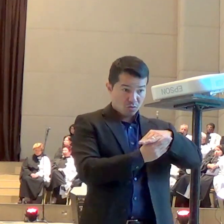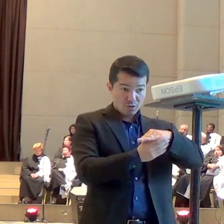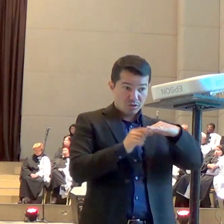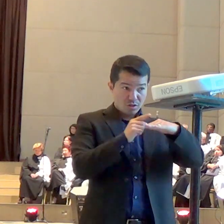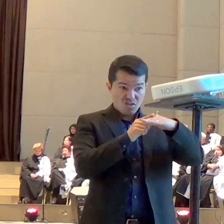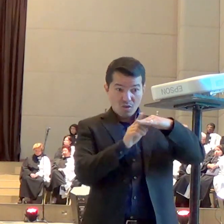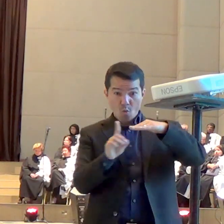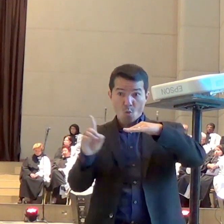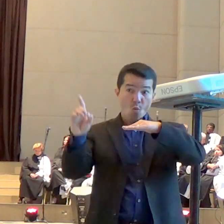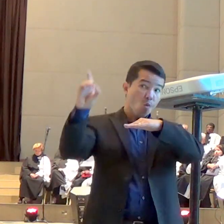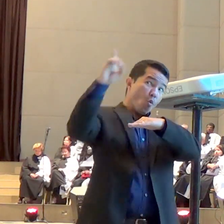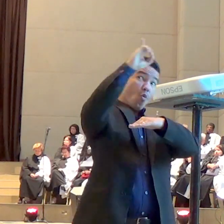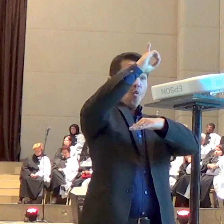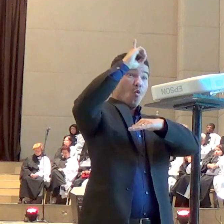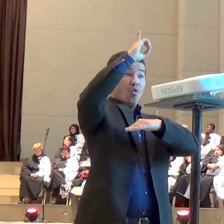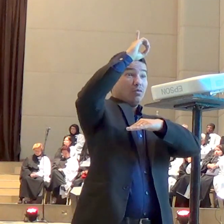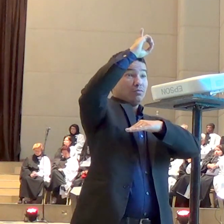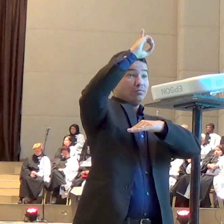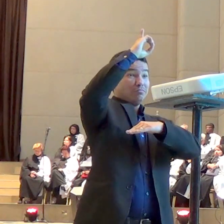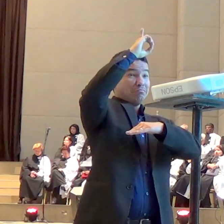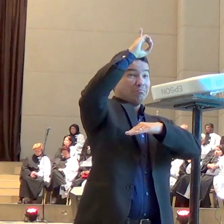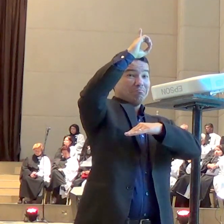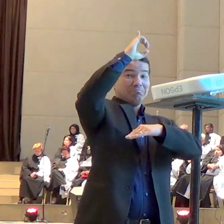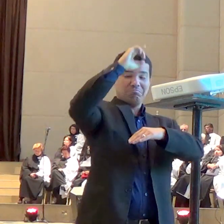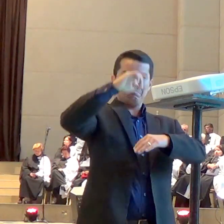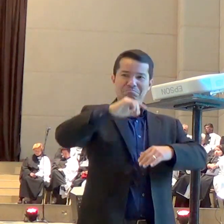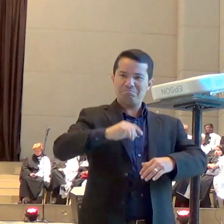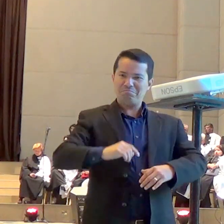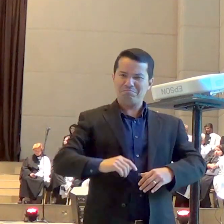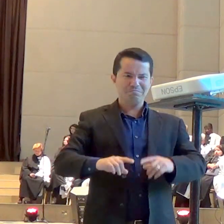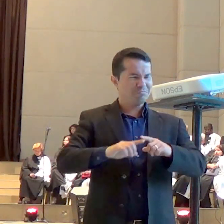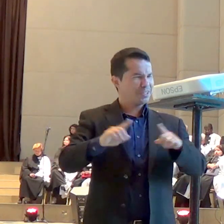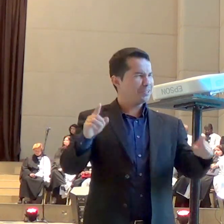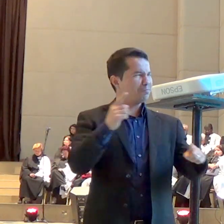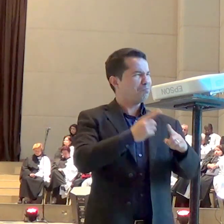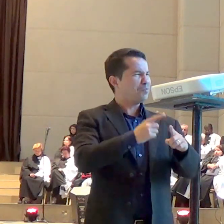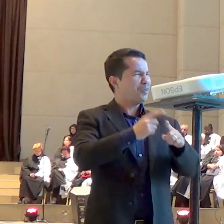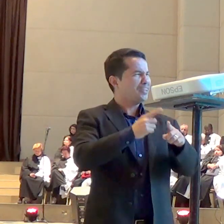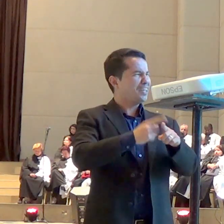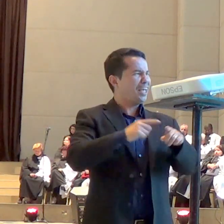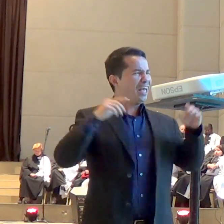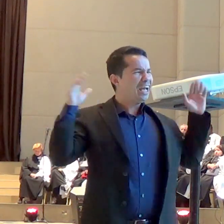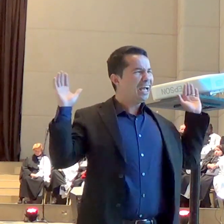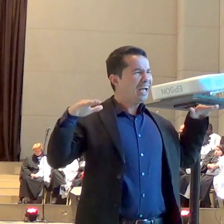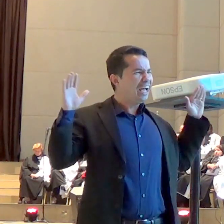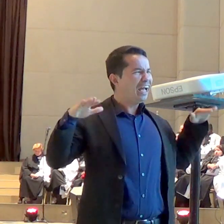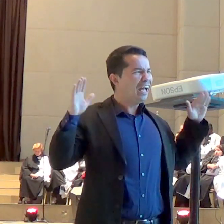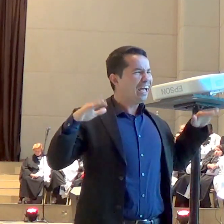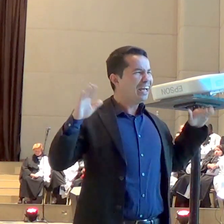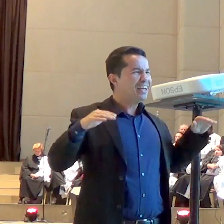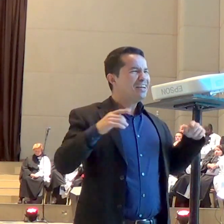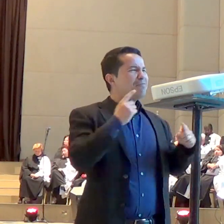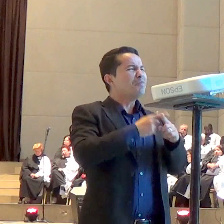que é o comandante não é? Deus é o Senhor tá? mas o comandante do